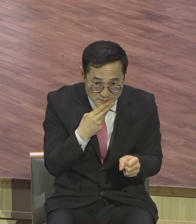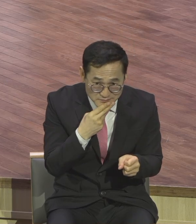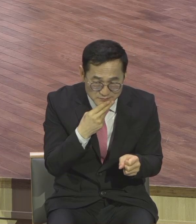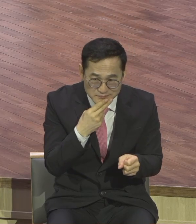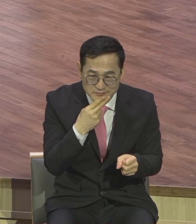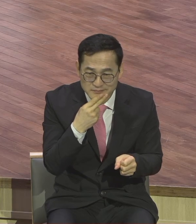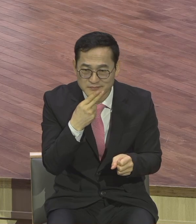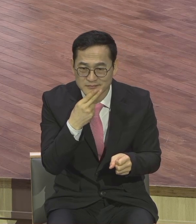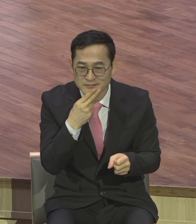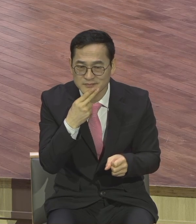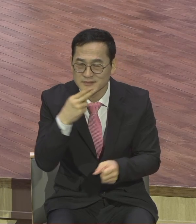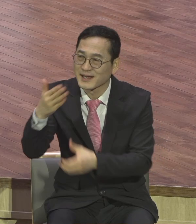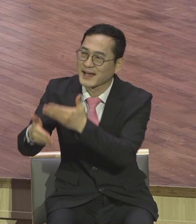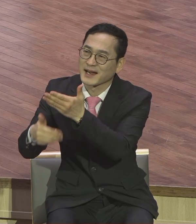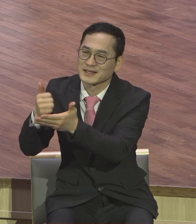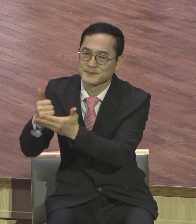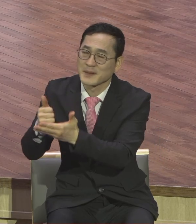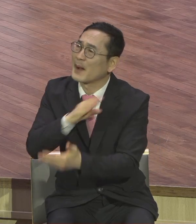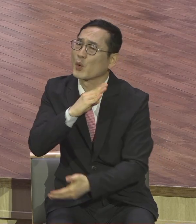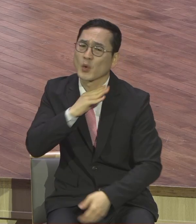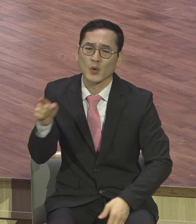하나님을 사랑할 수 없는이라.